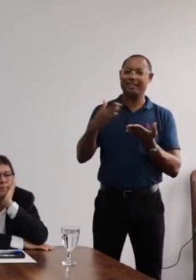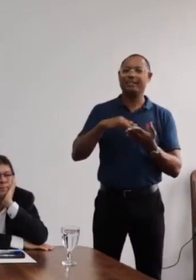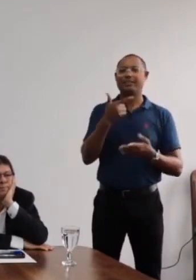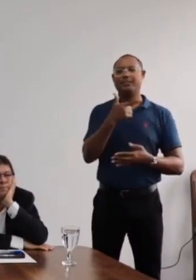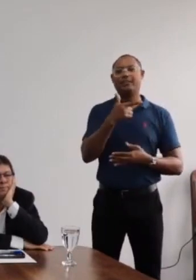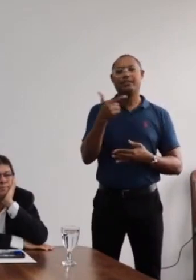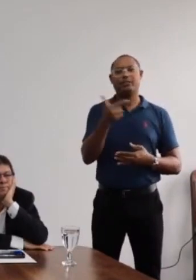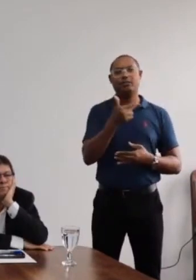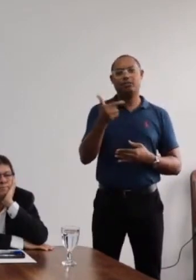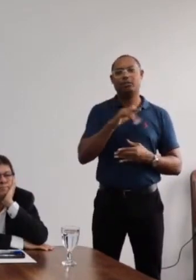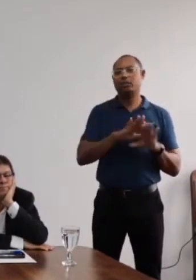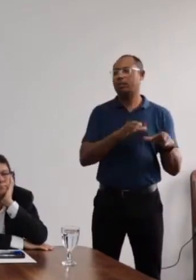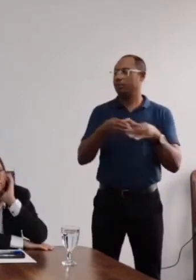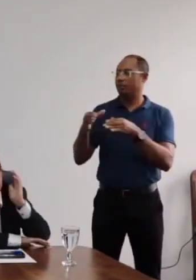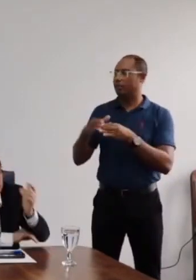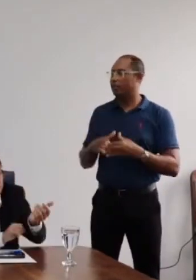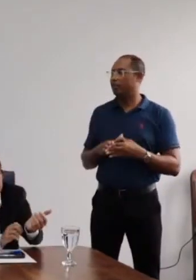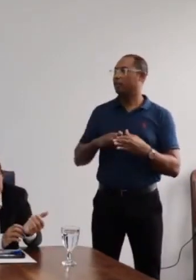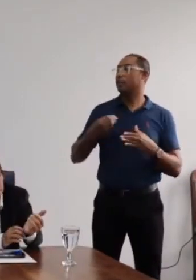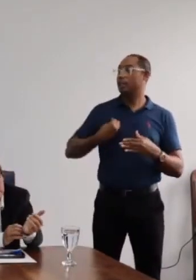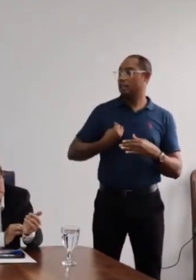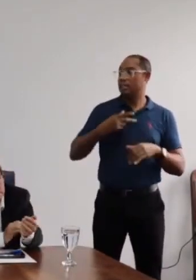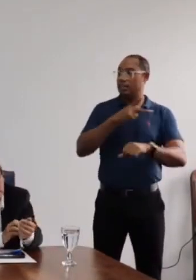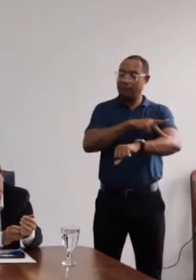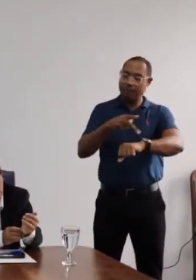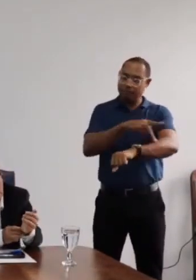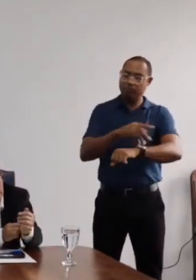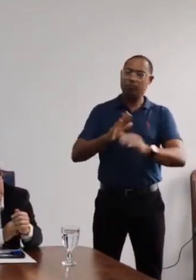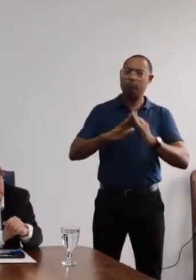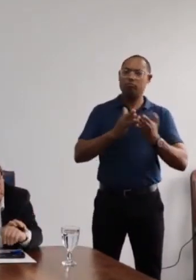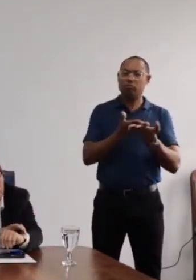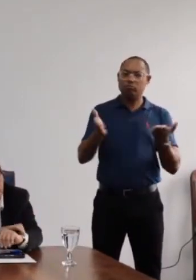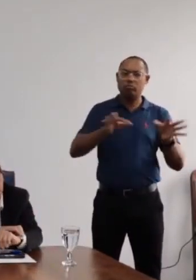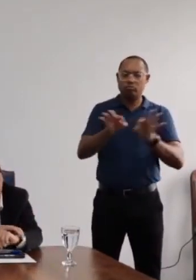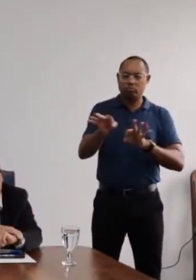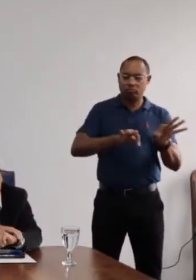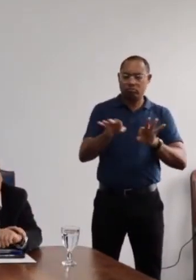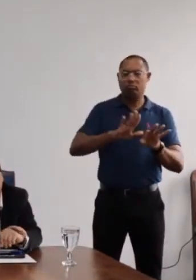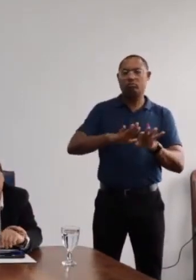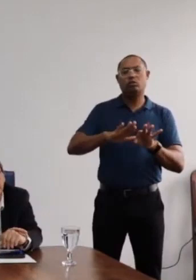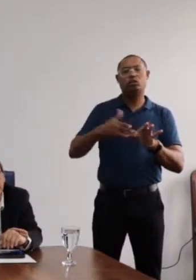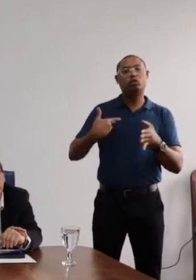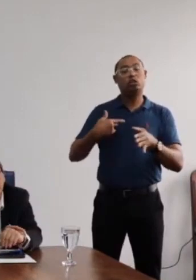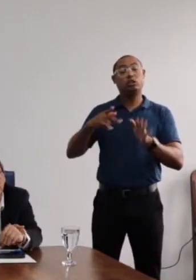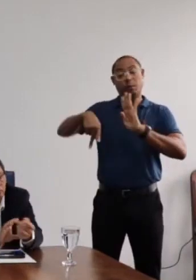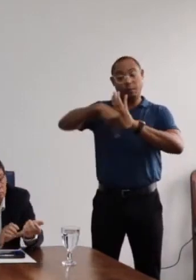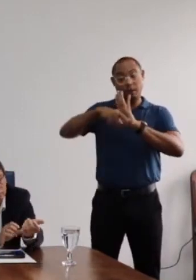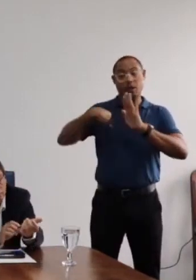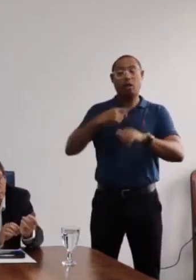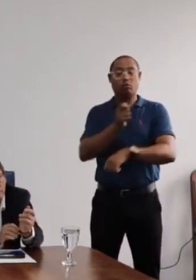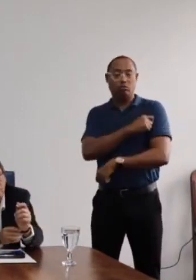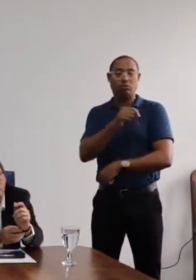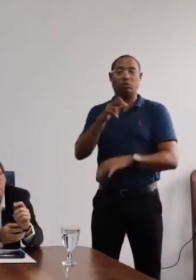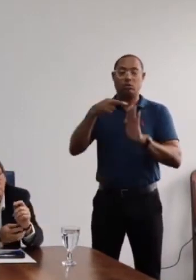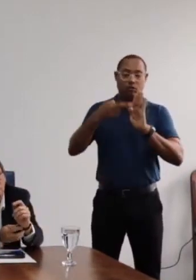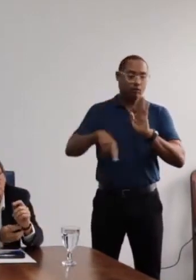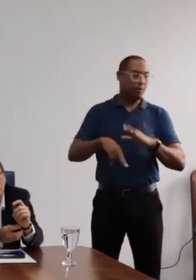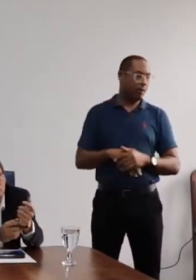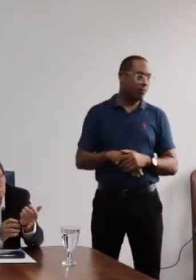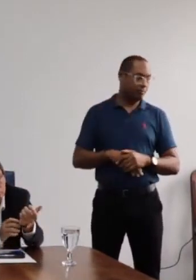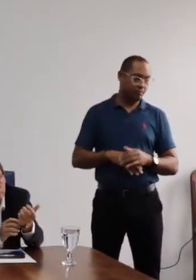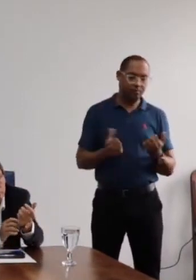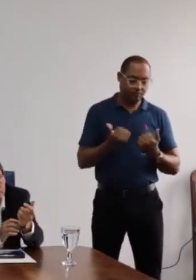22 núcleos de PIBID e Residência Pedagógica para os estudantes da UFRB, o que aproximadamente